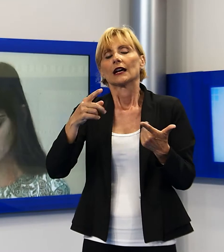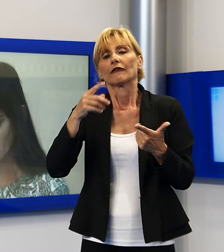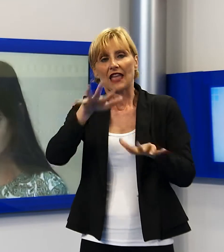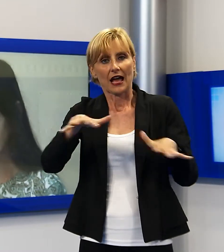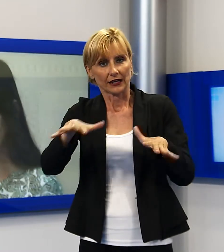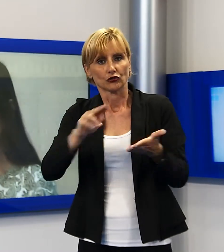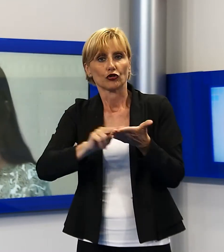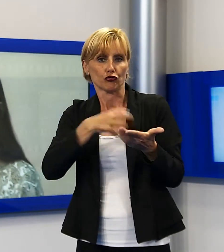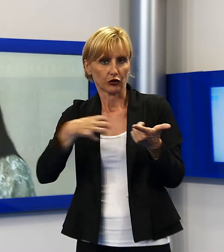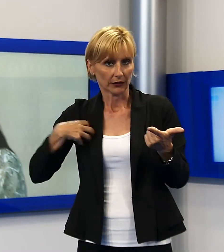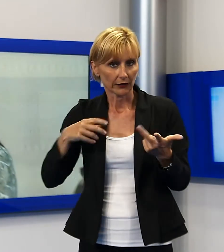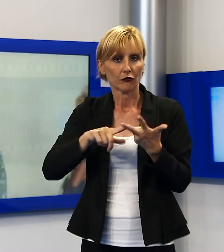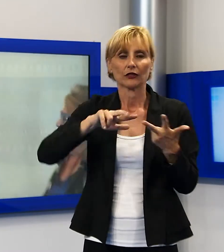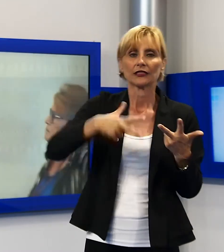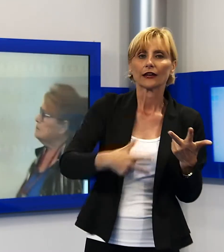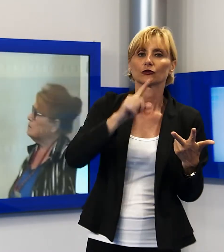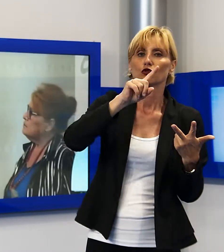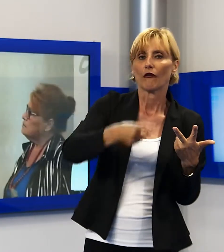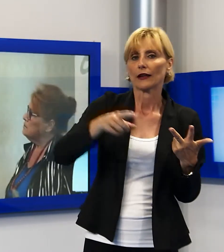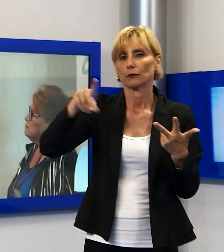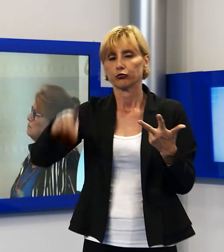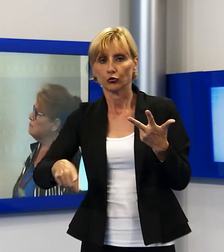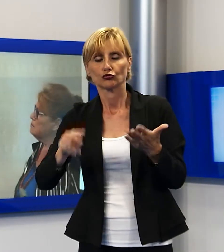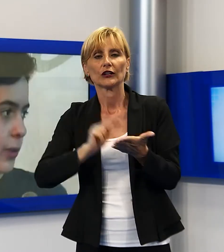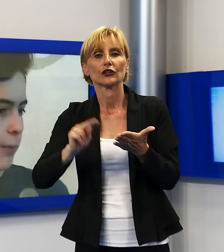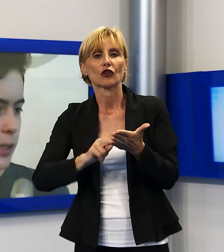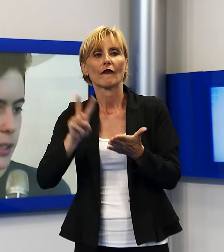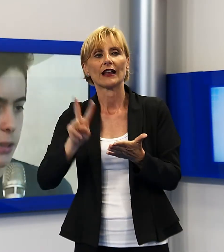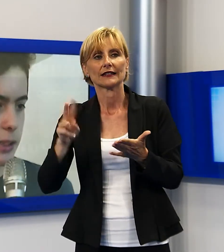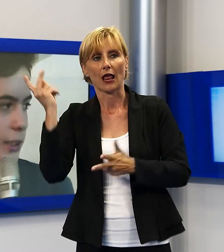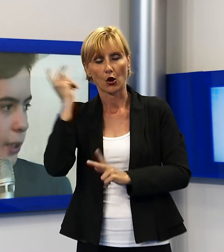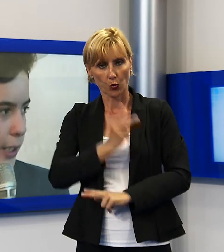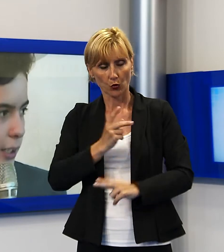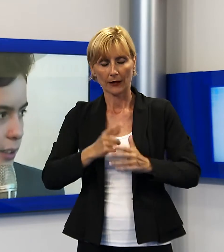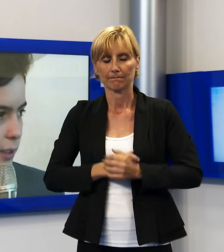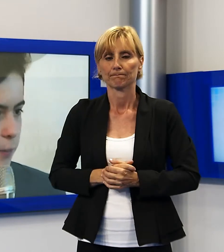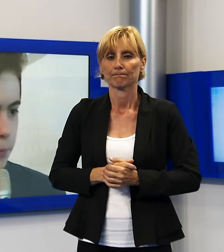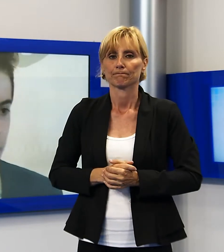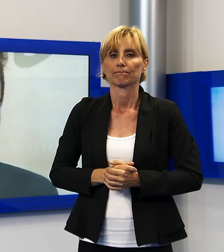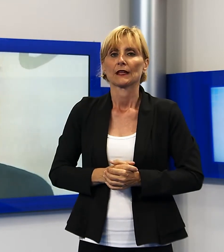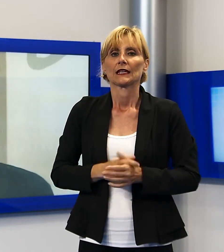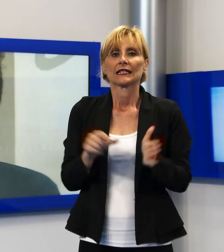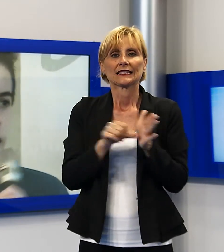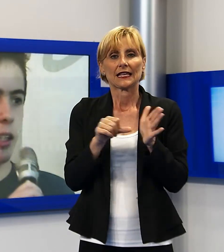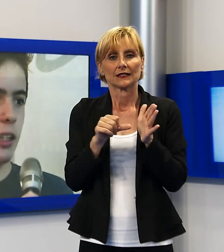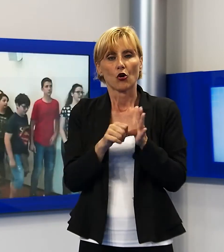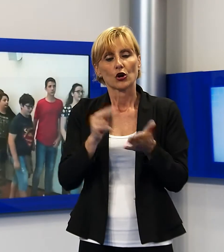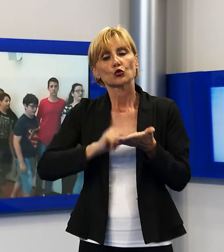e il terzo a Giovanni Bucci del liceo scientifico Vallisneri di Lucca. Nella sezione dedicata alle scuole medie